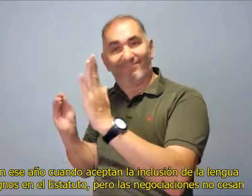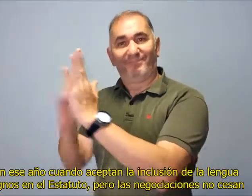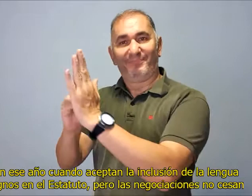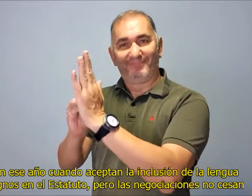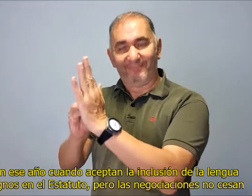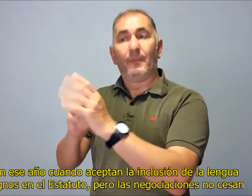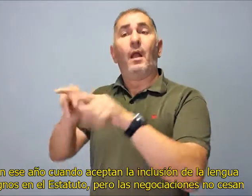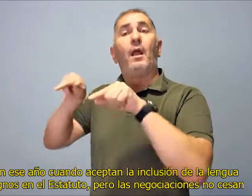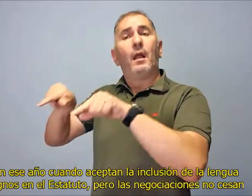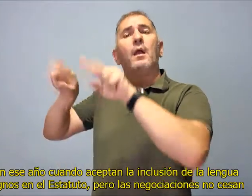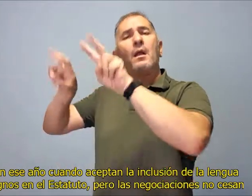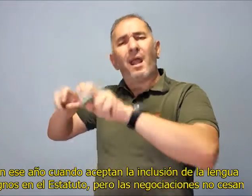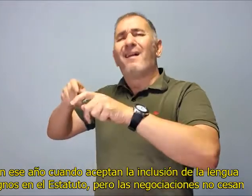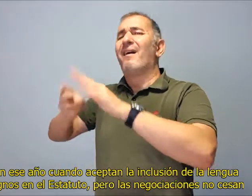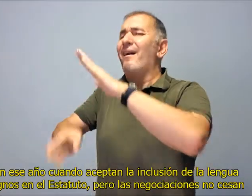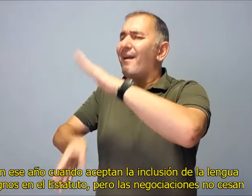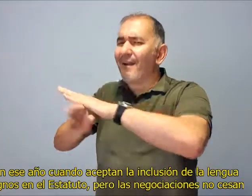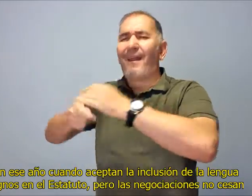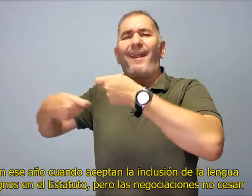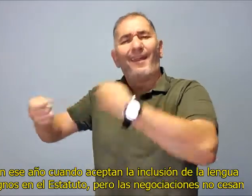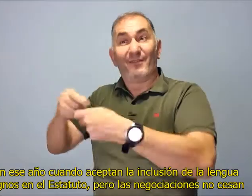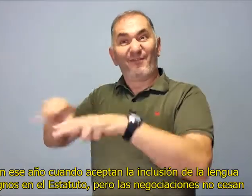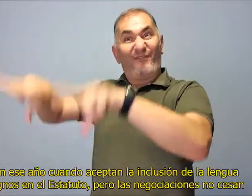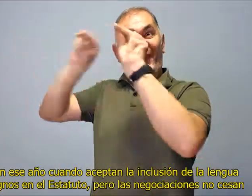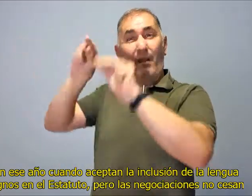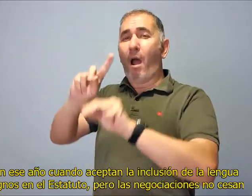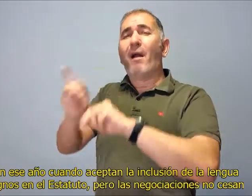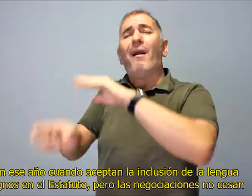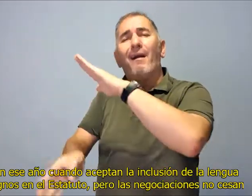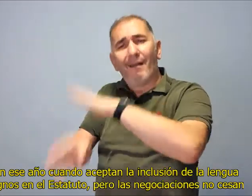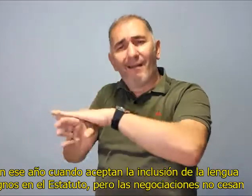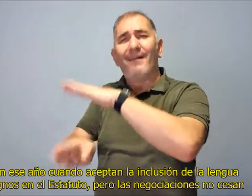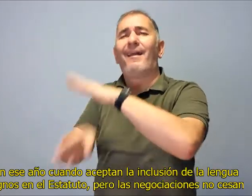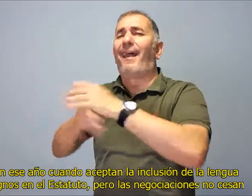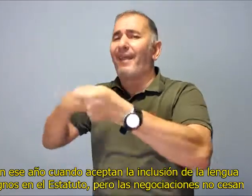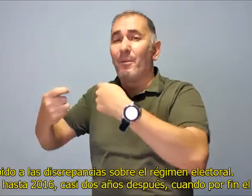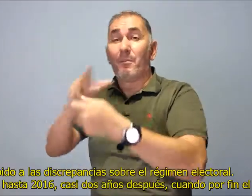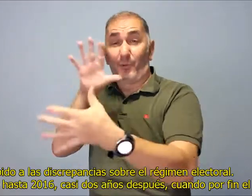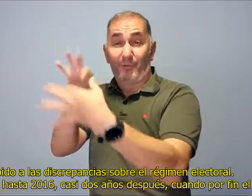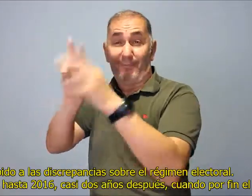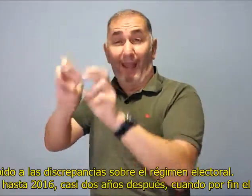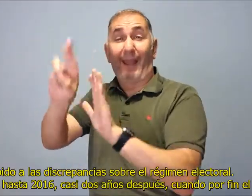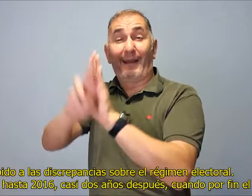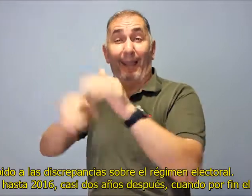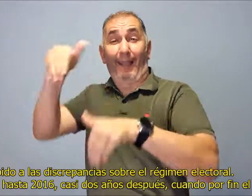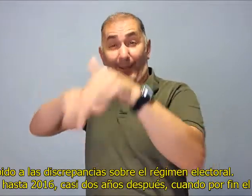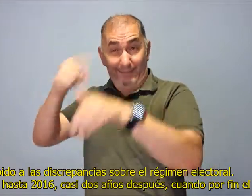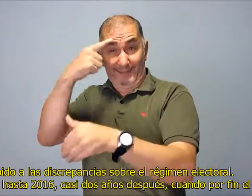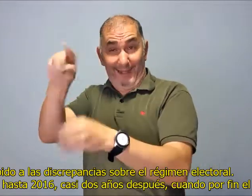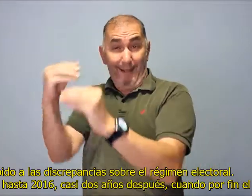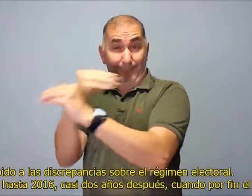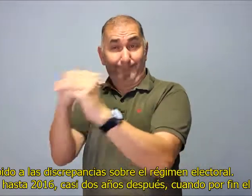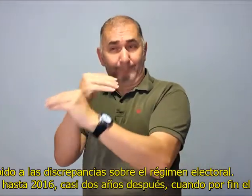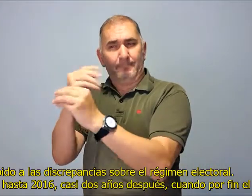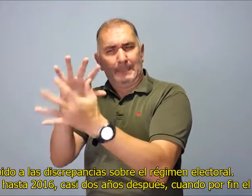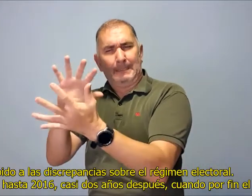Es en ese año cuando aceptan la inclusión de la lengua de signos en el Estatuto pero las negociaciones no cesan